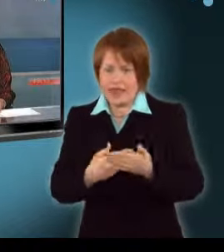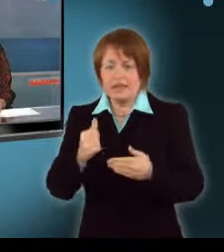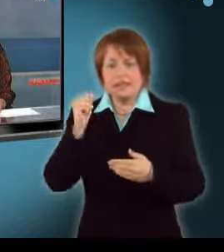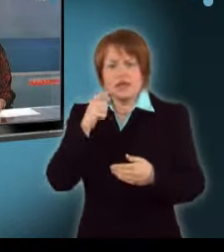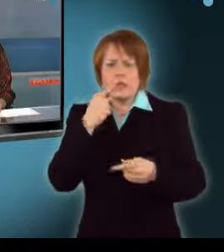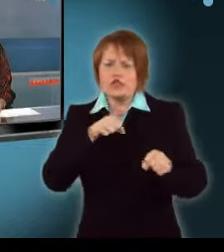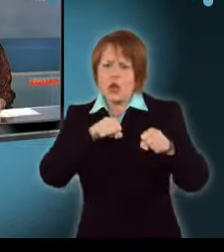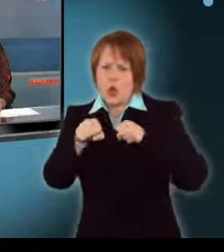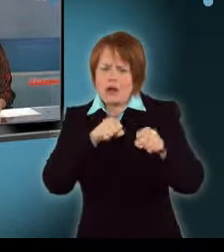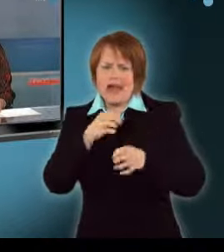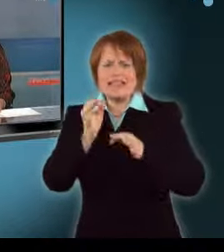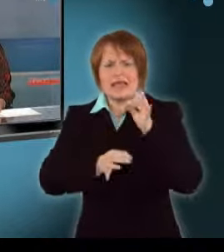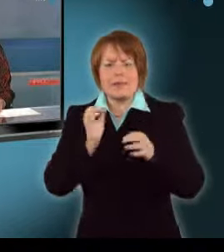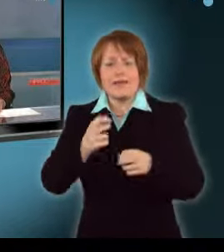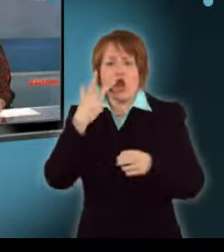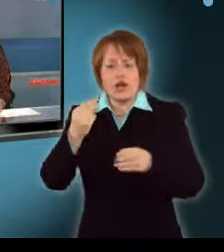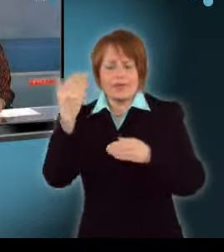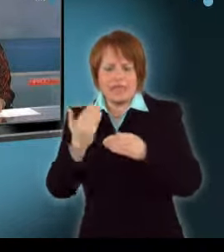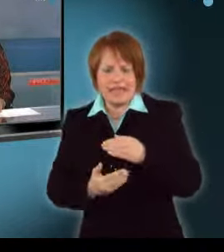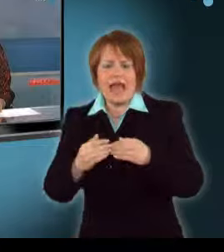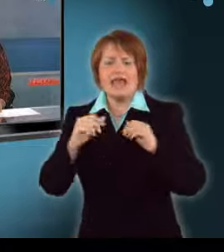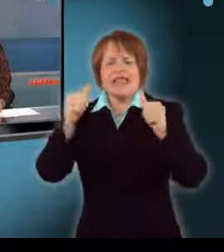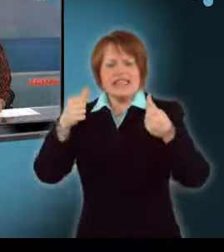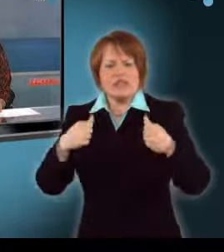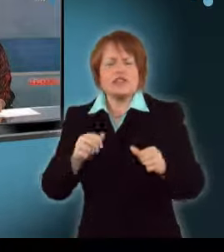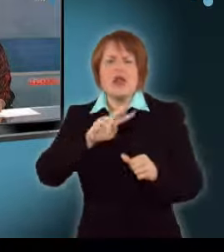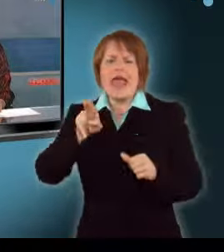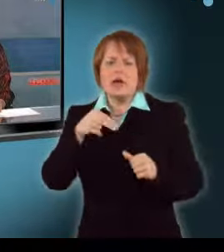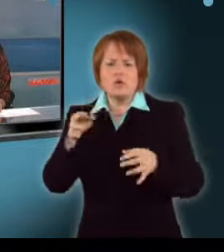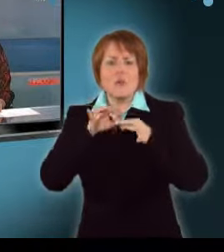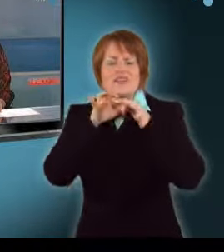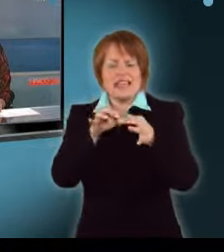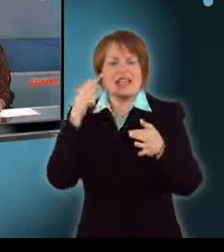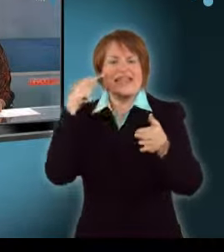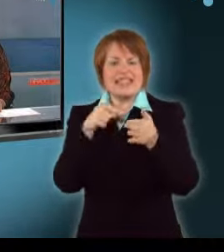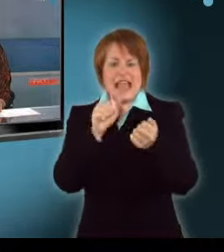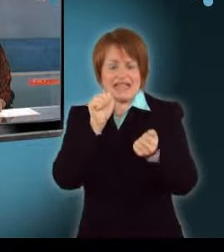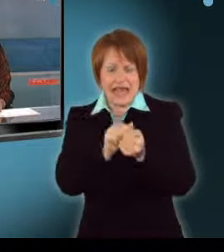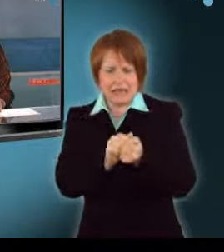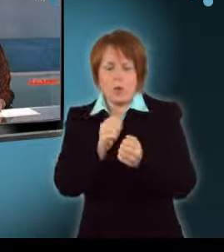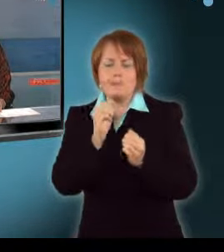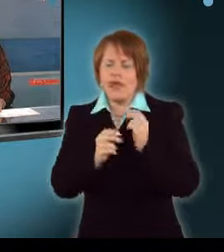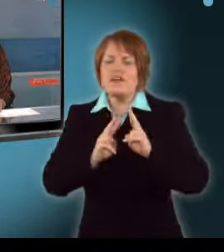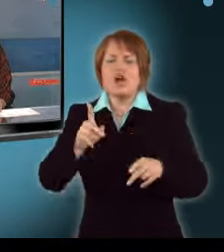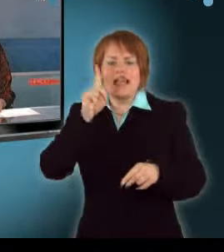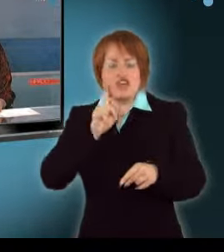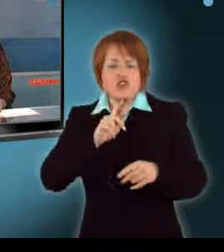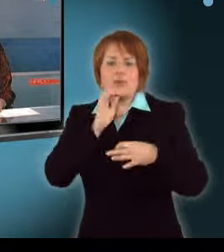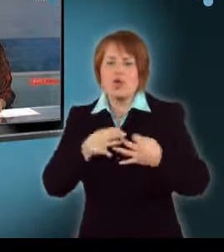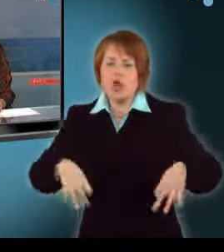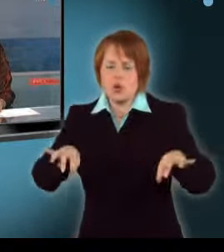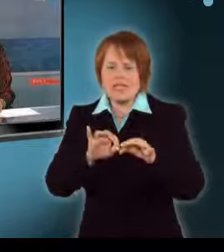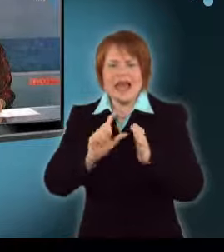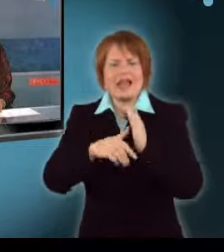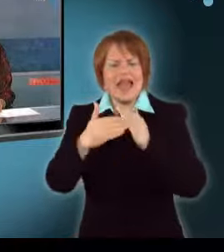kormány legkésőbb szeptember 30-áig kitűzné az euró bevezetésének céldátumát, mert van esély arra, hogy Magyarország